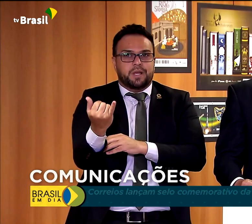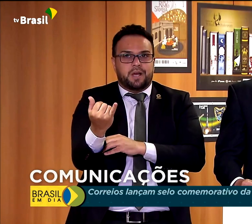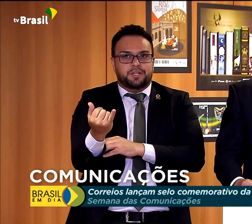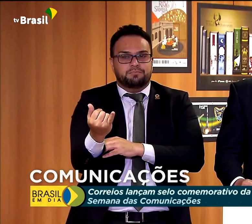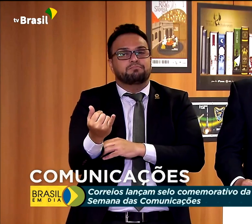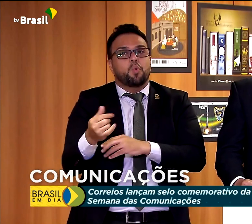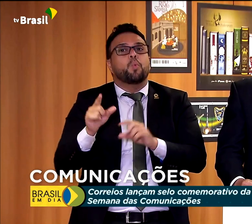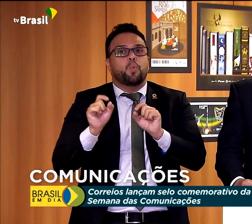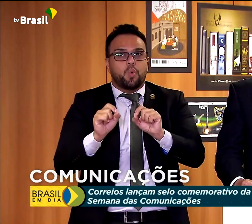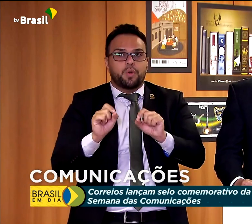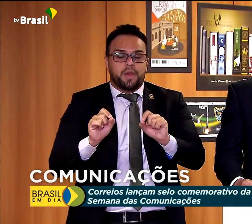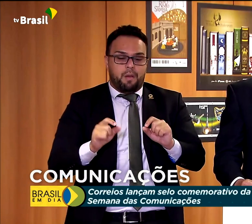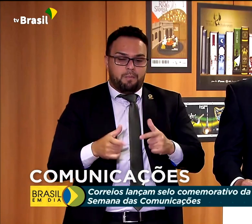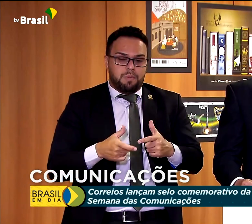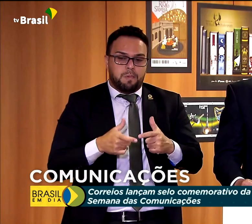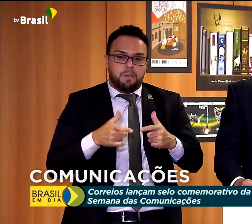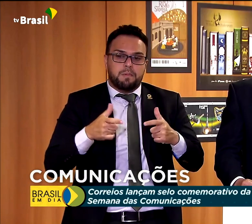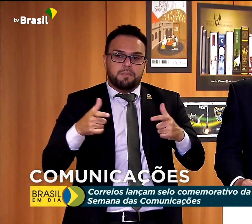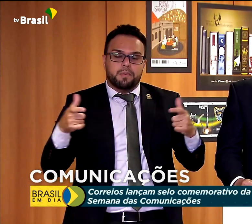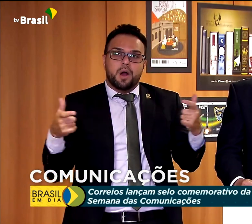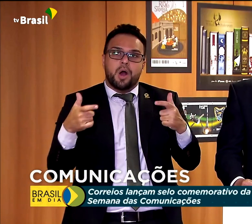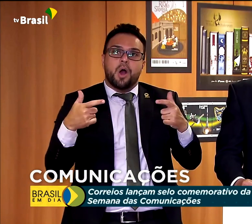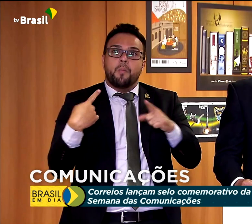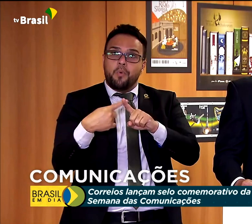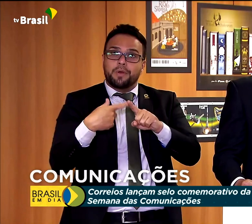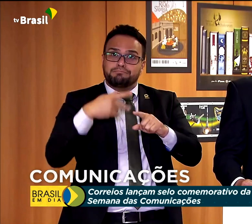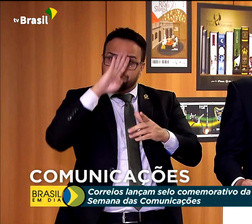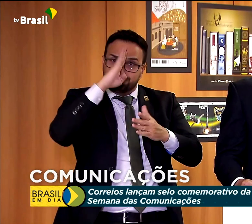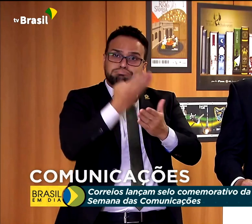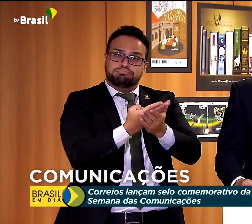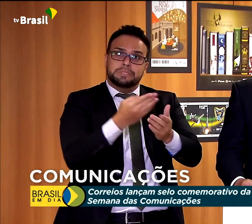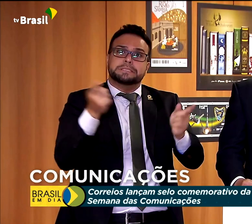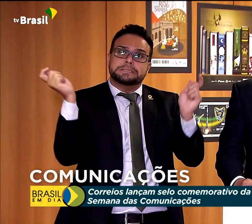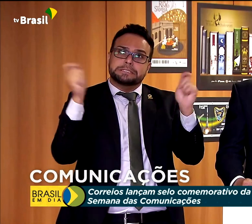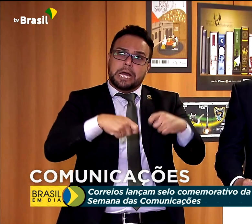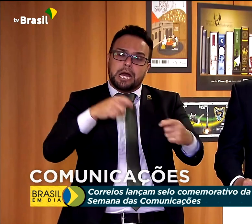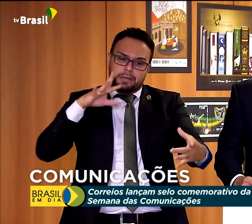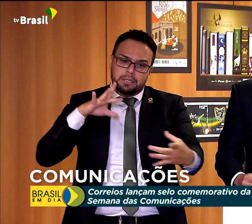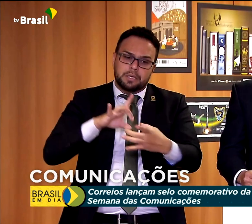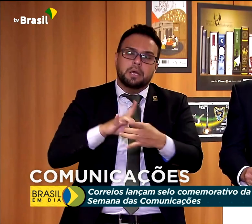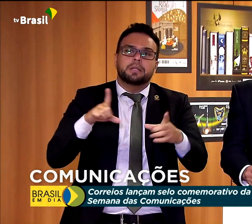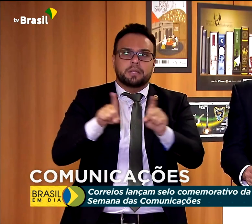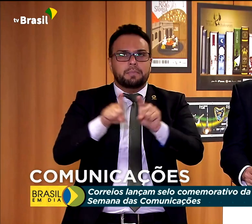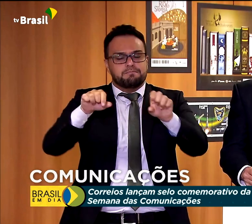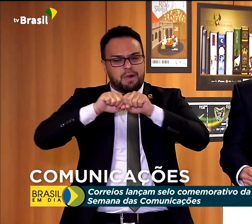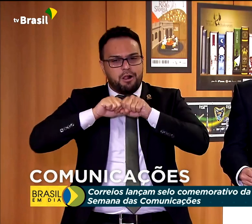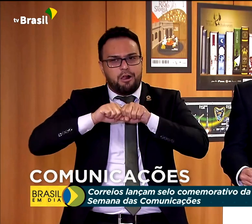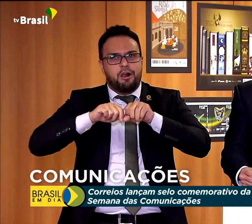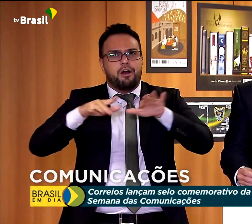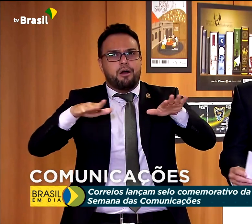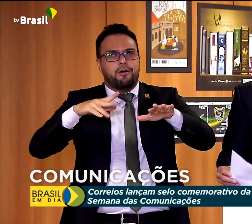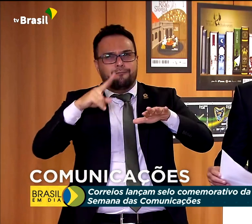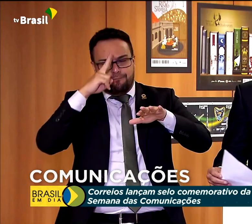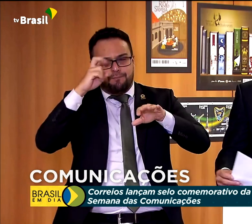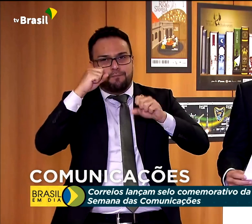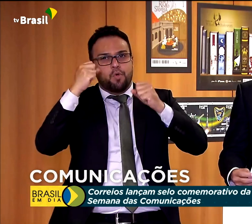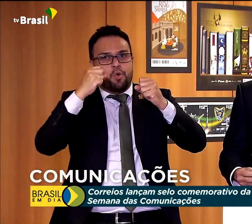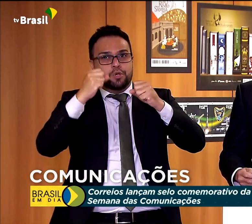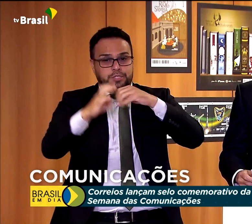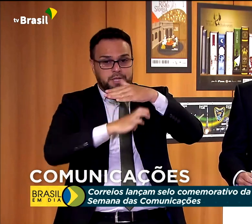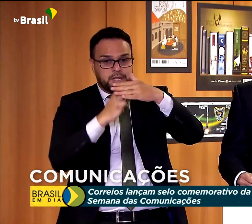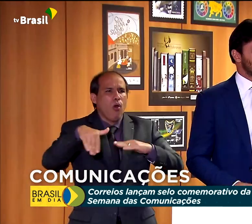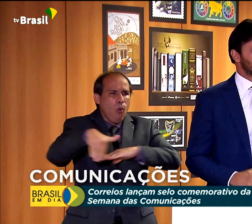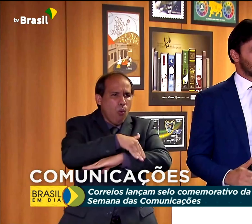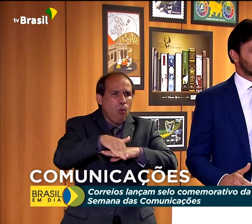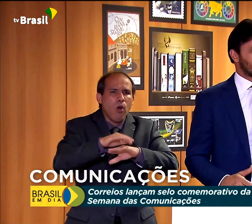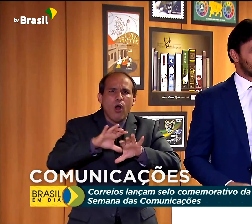crescimento, pois contam com o alcance e a capilaridade da empresa para aumentarem seus